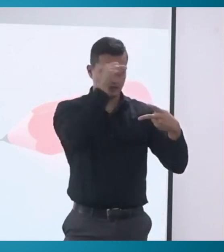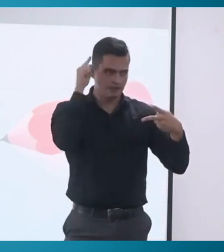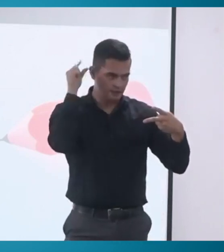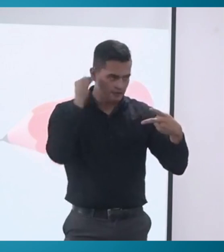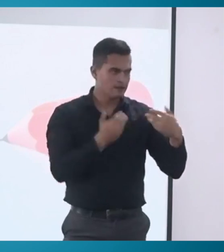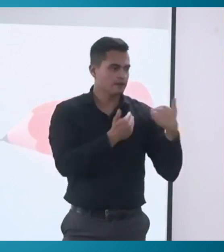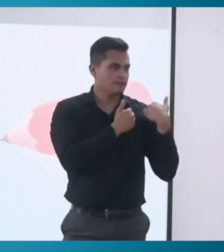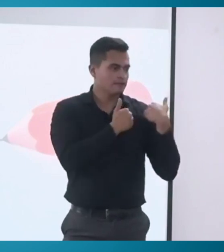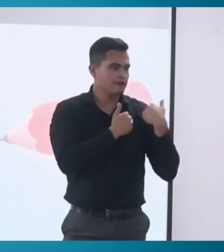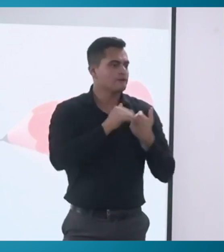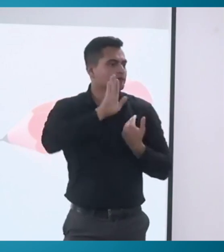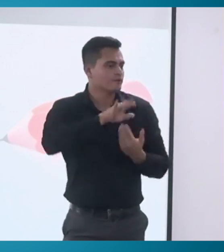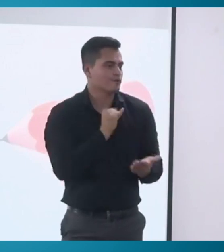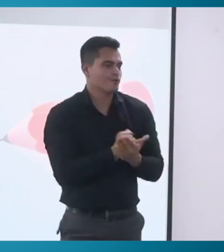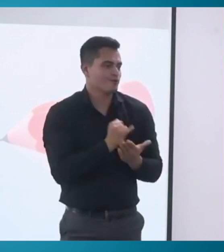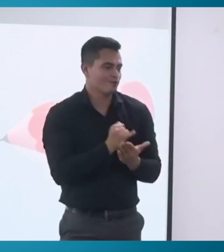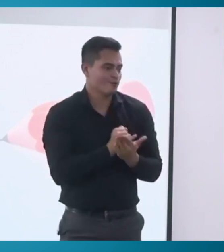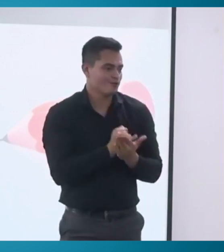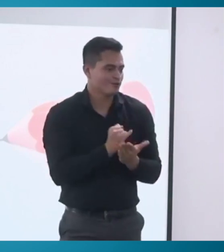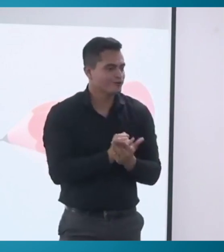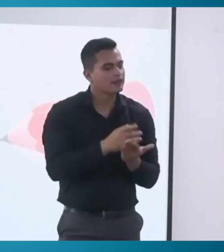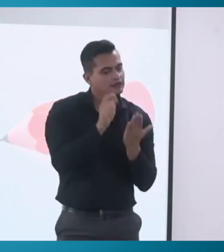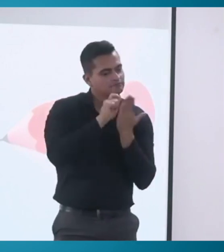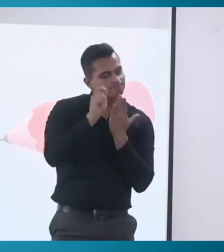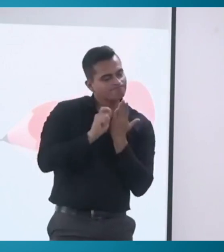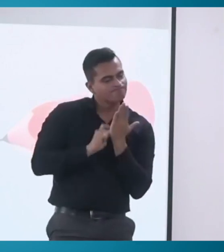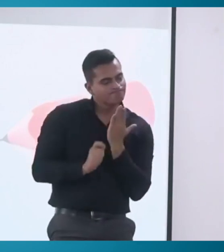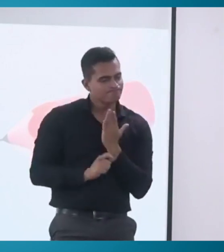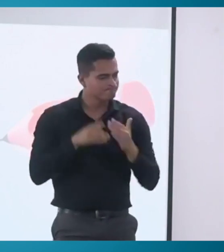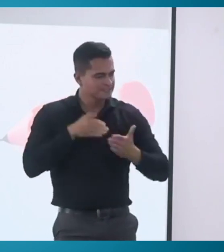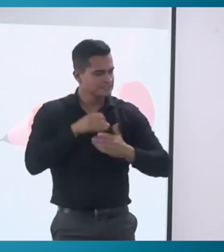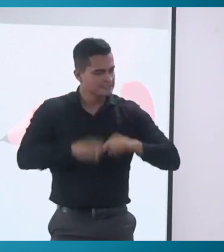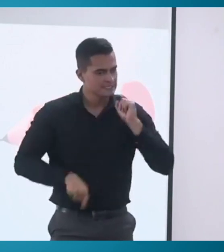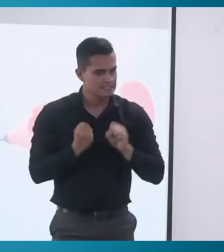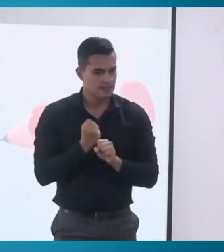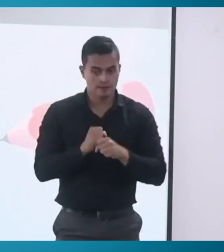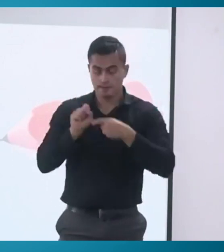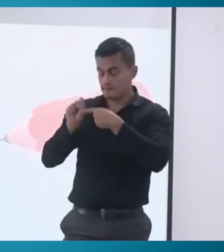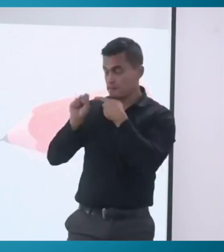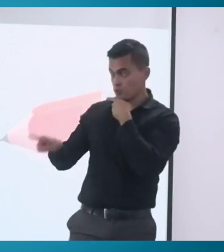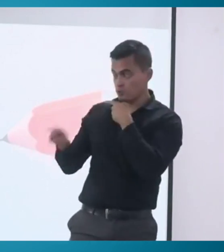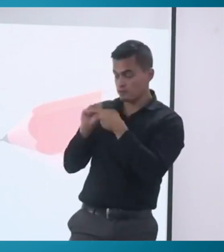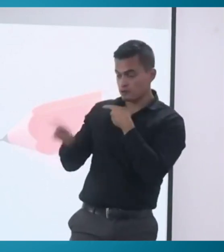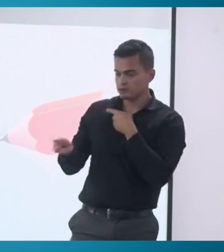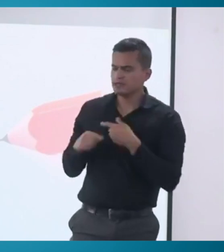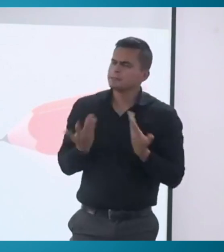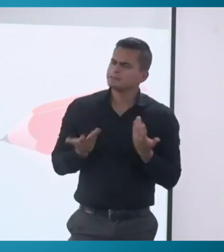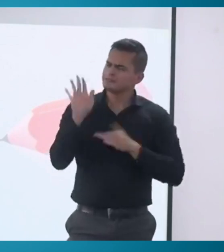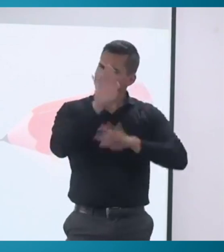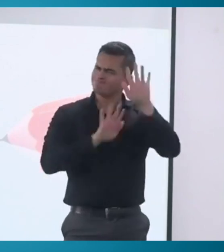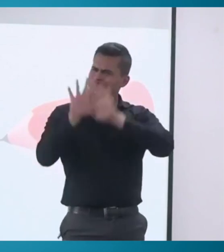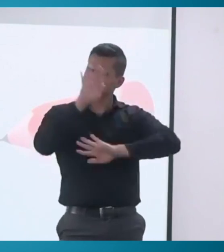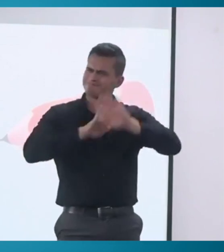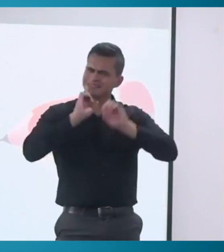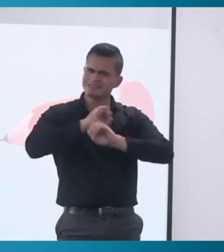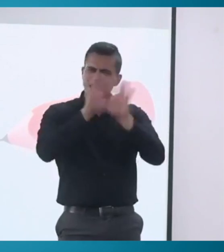de Invalidez. La primera es, ¿no es claro cómo se obtiene el porcentaje de